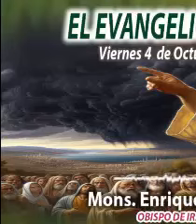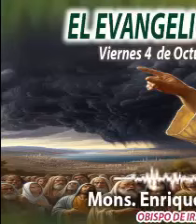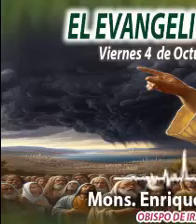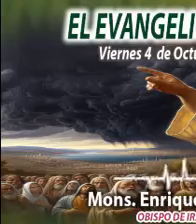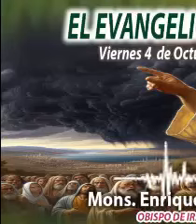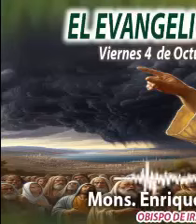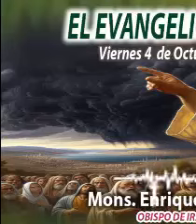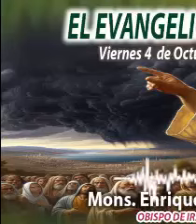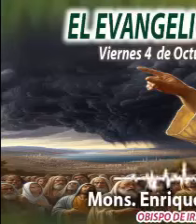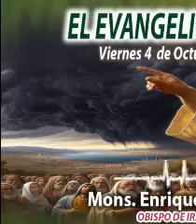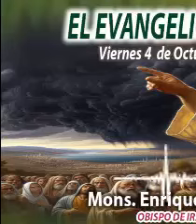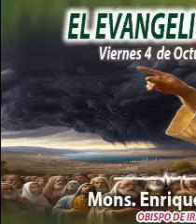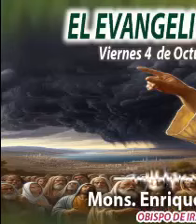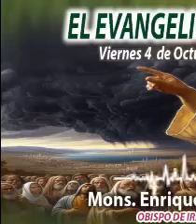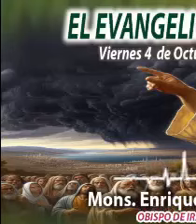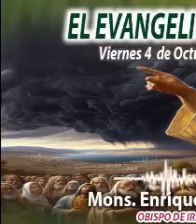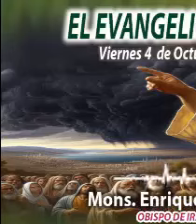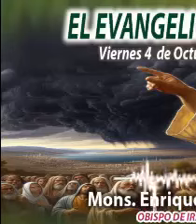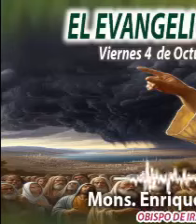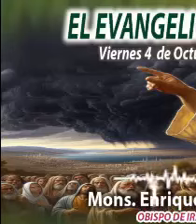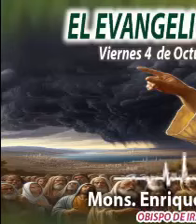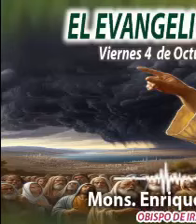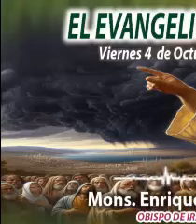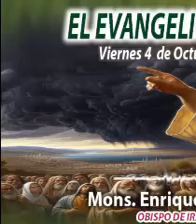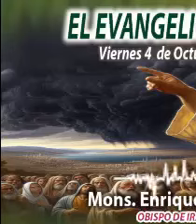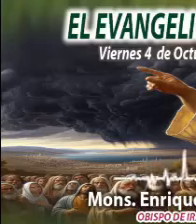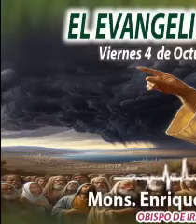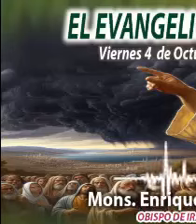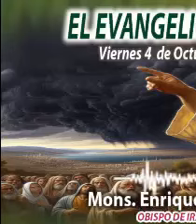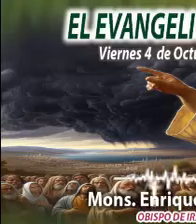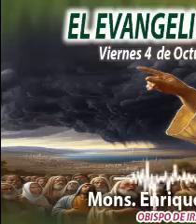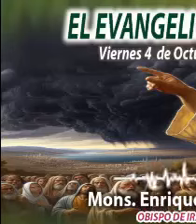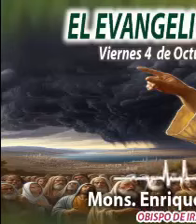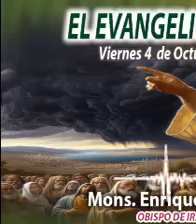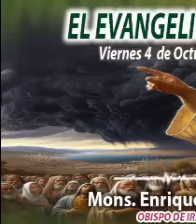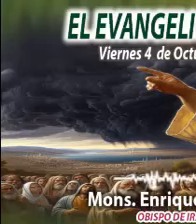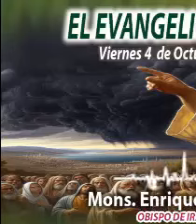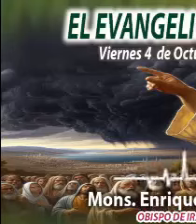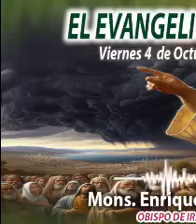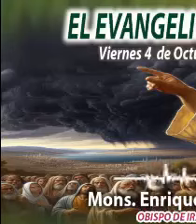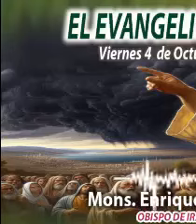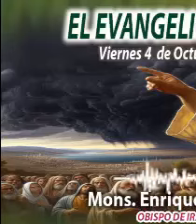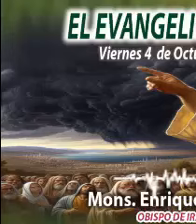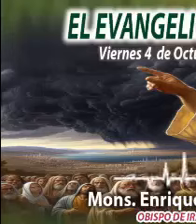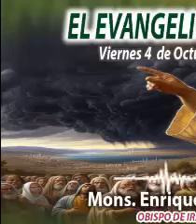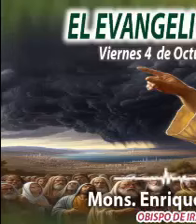Díaz, fortalezcamos nuestra fe. Seamos testigos de Jesús, vivo y resucitado.